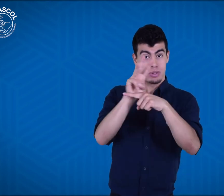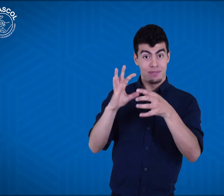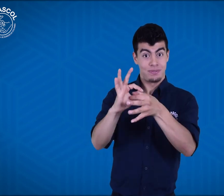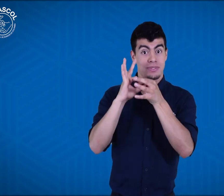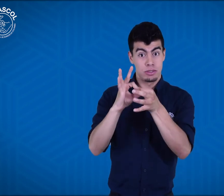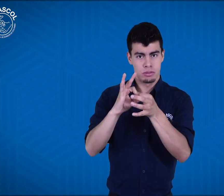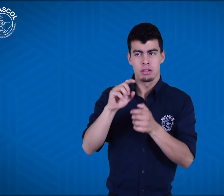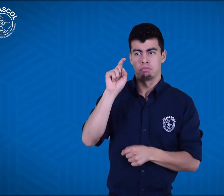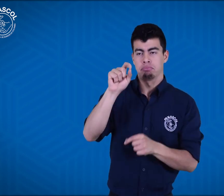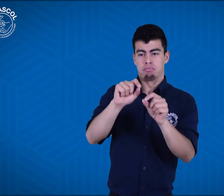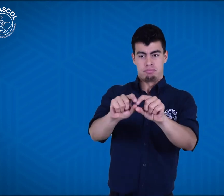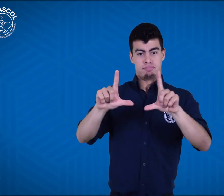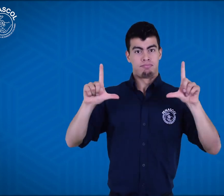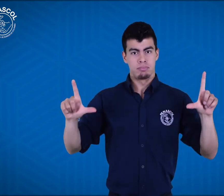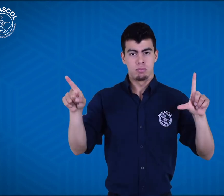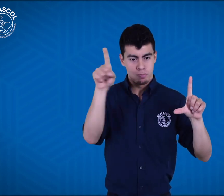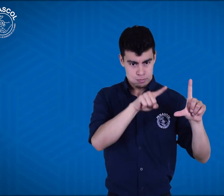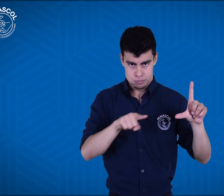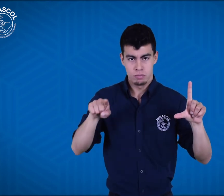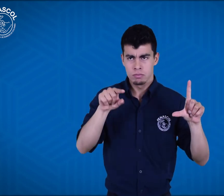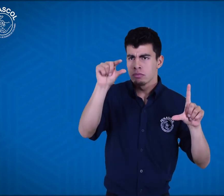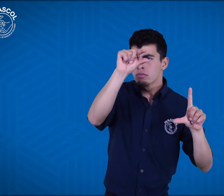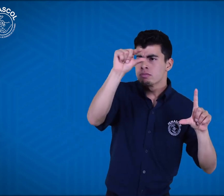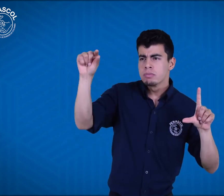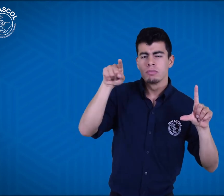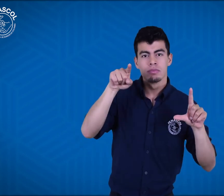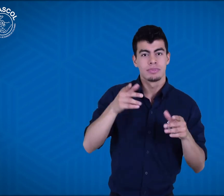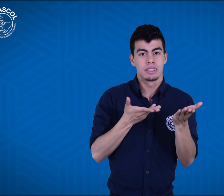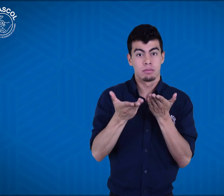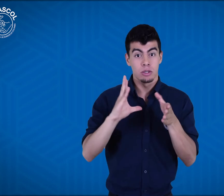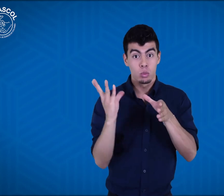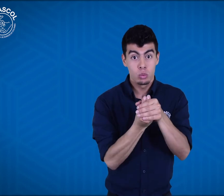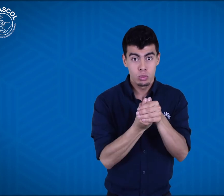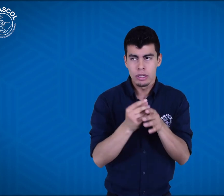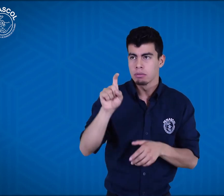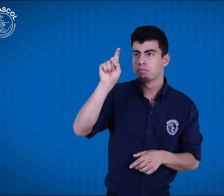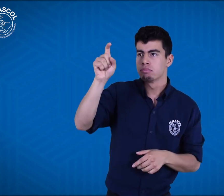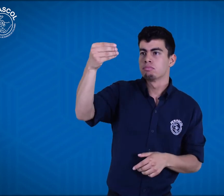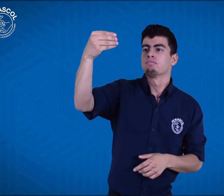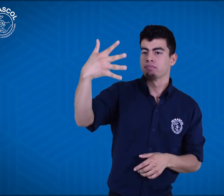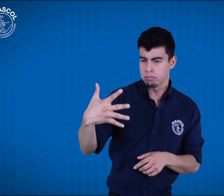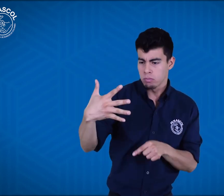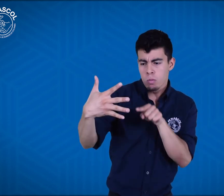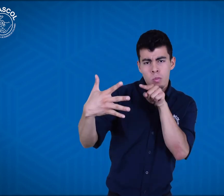ingresa a la página de FENASCOL. Da clic en Servicios Incluyentes. En el menú,